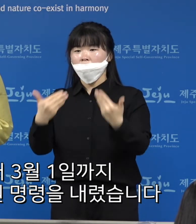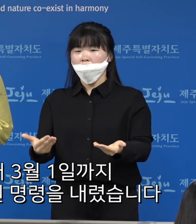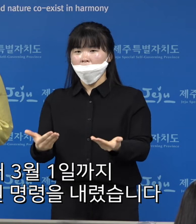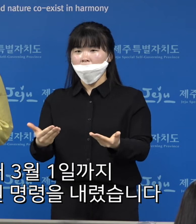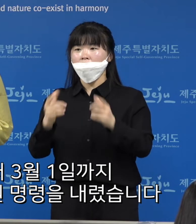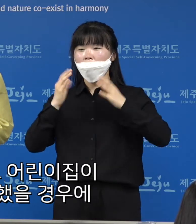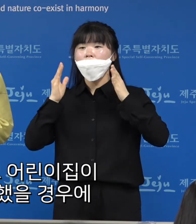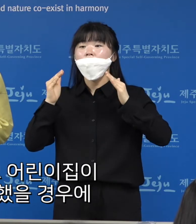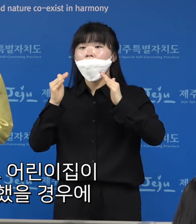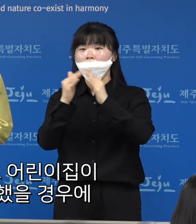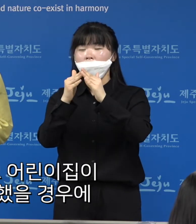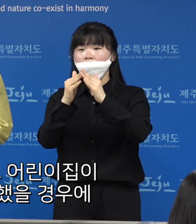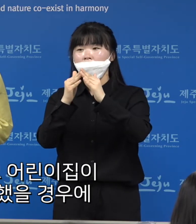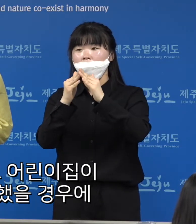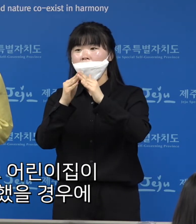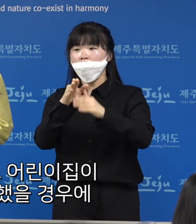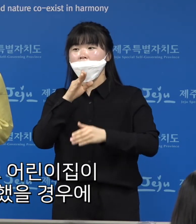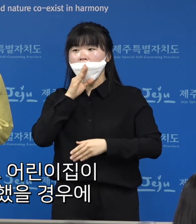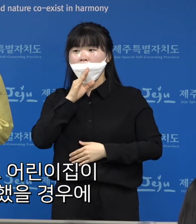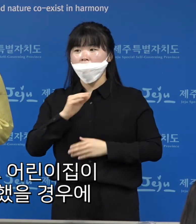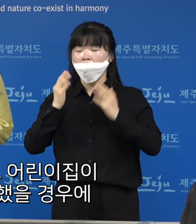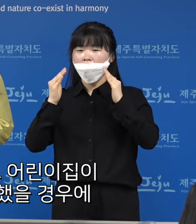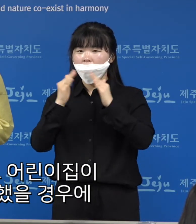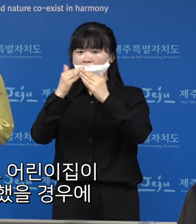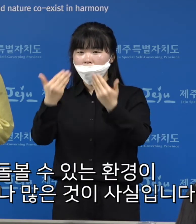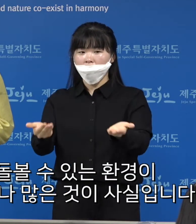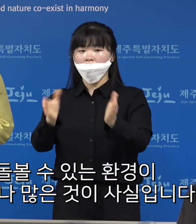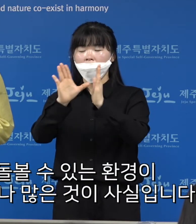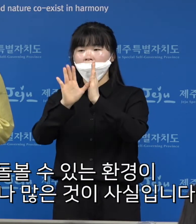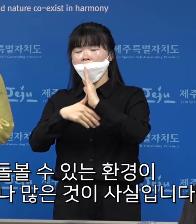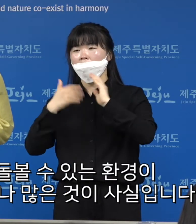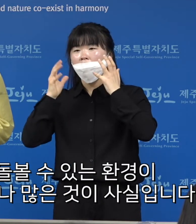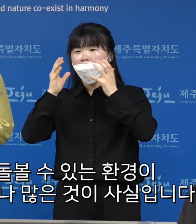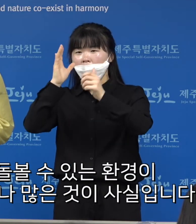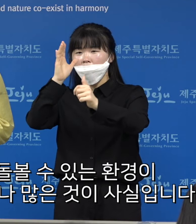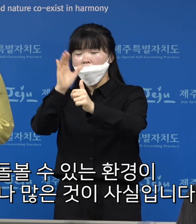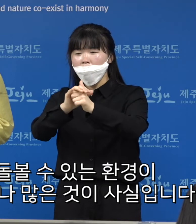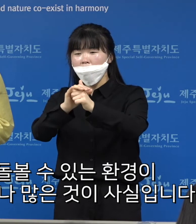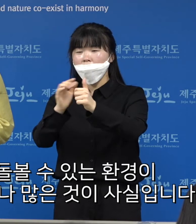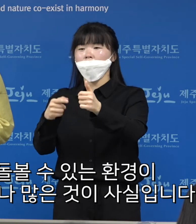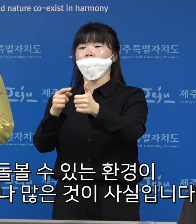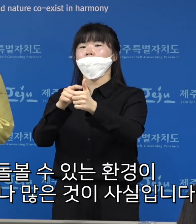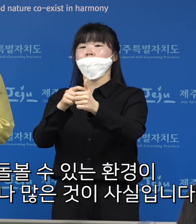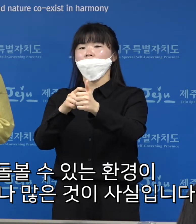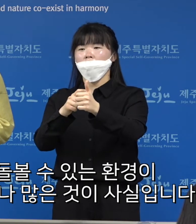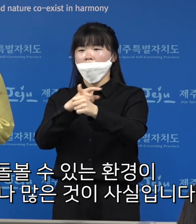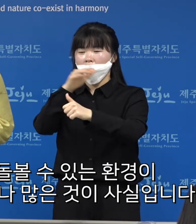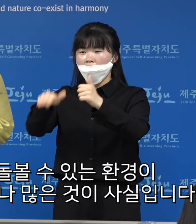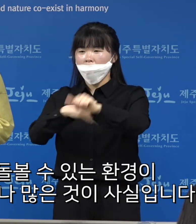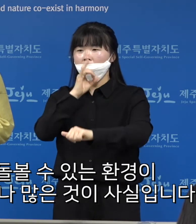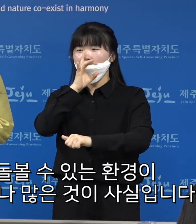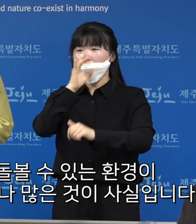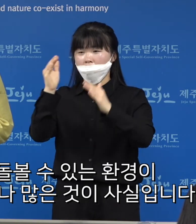내렸습니다. 실제로 어린이집이 휴원했을 경우에 아이를 맡아서 돌볼 수 있는 환경이 안 되는